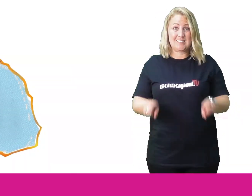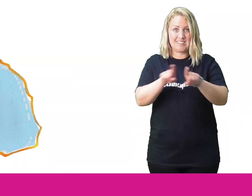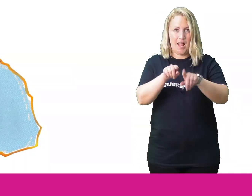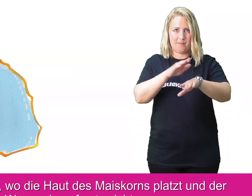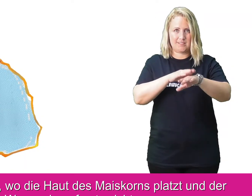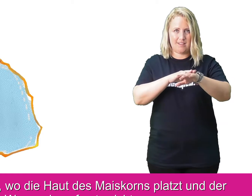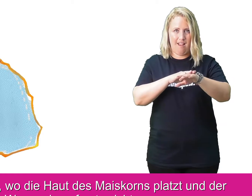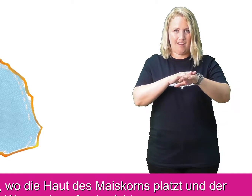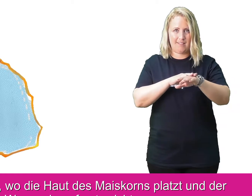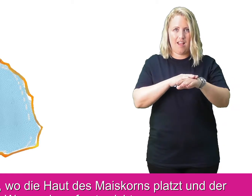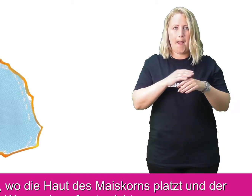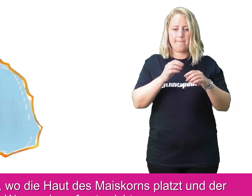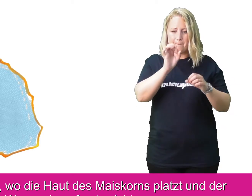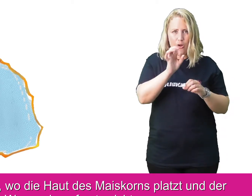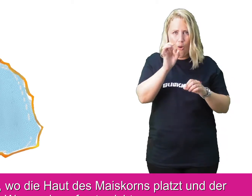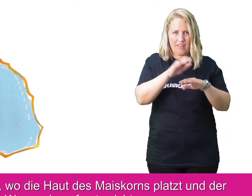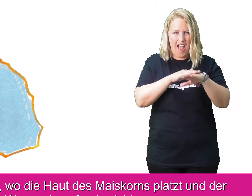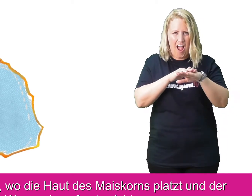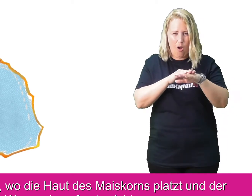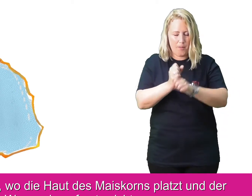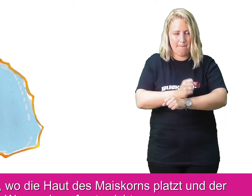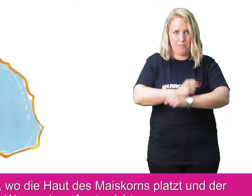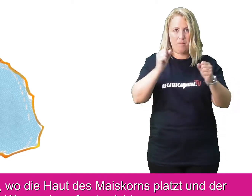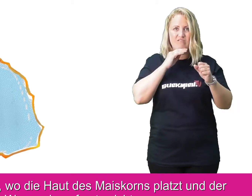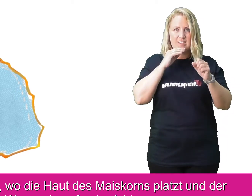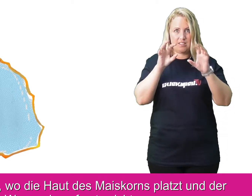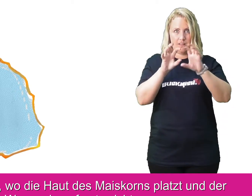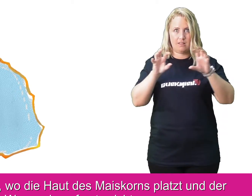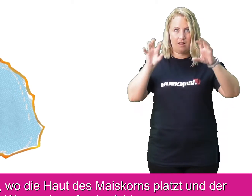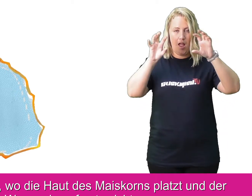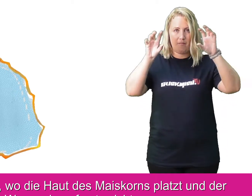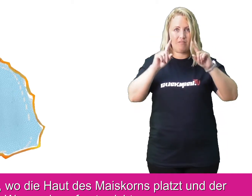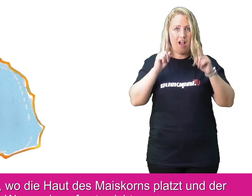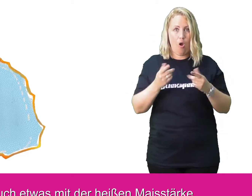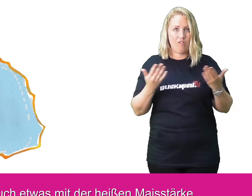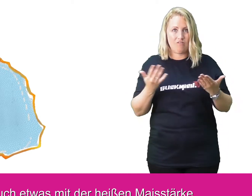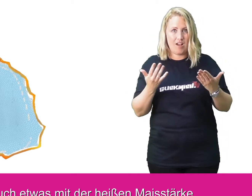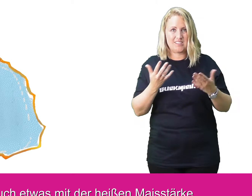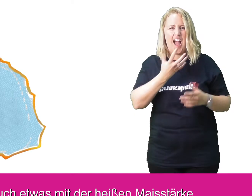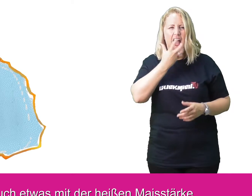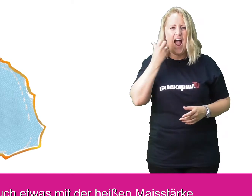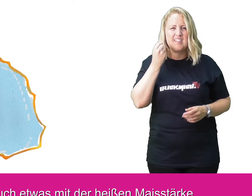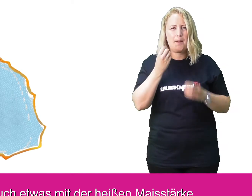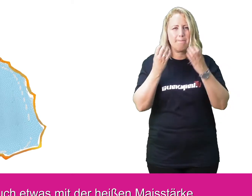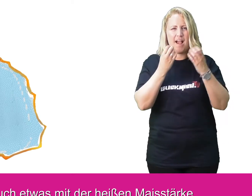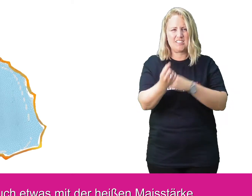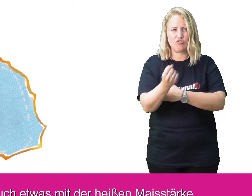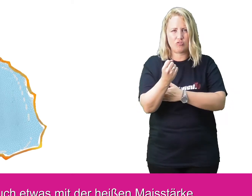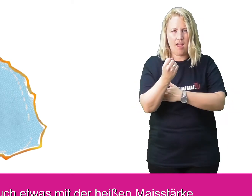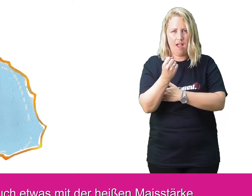In dem Moment, wo die Haut des Maiskorns platzt und der Wasserdampf entweicht, passiert auch etwas mit der heißen Maisstärke.